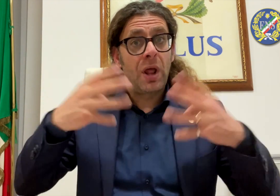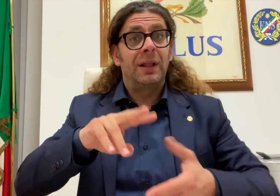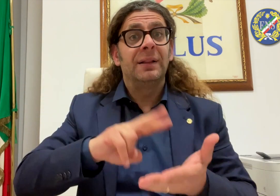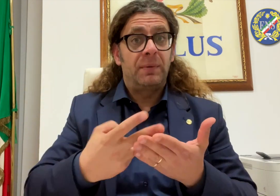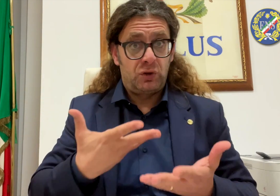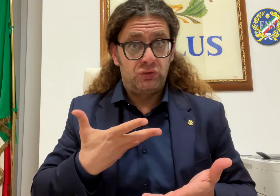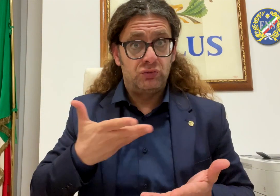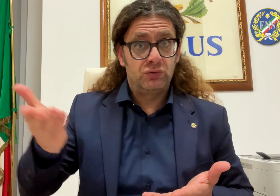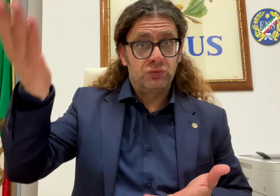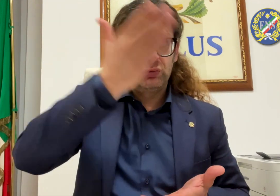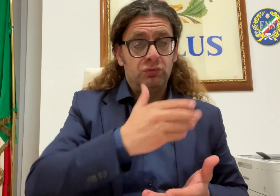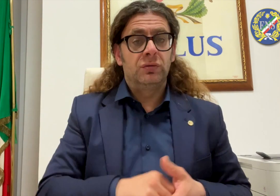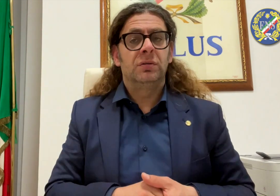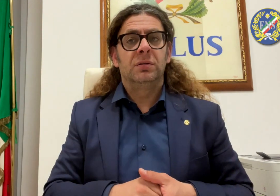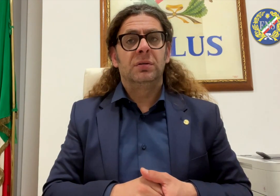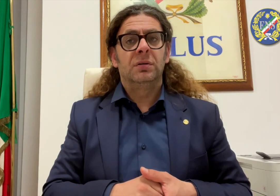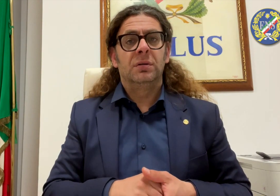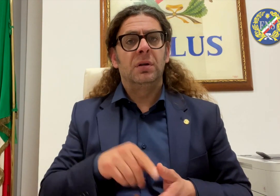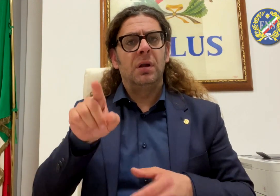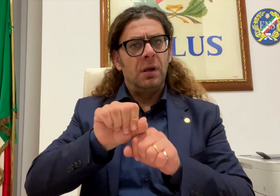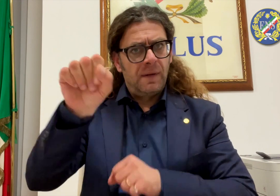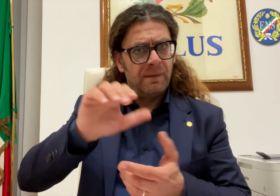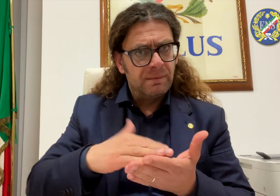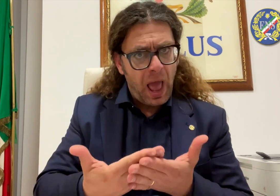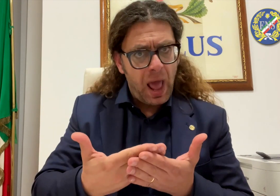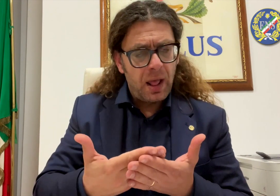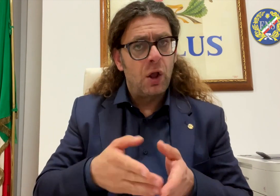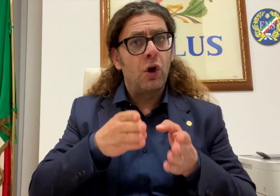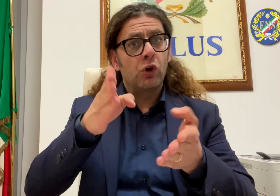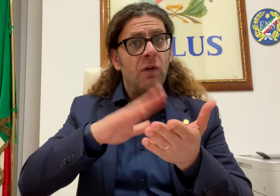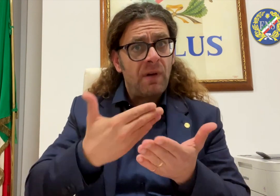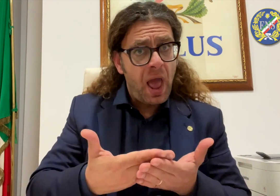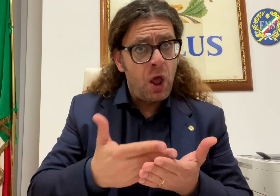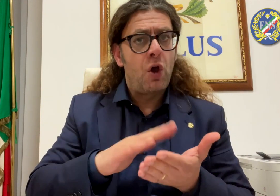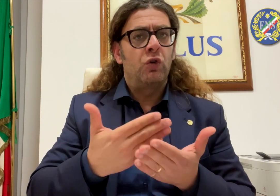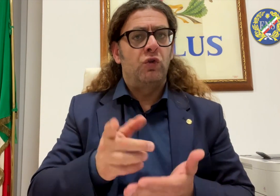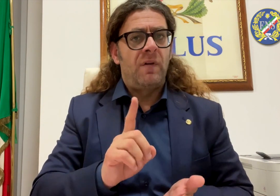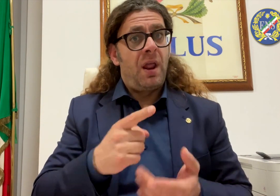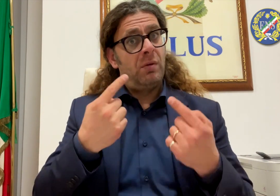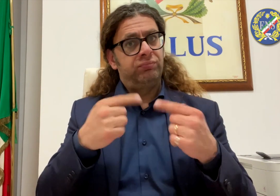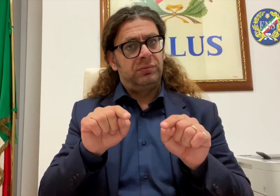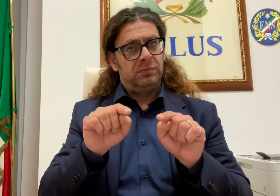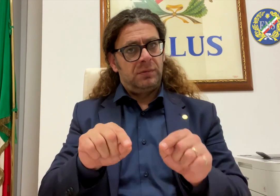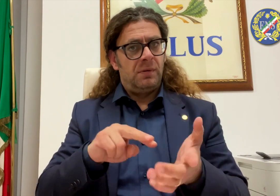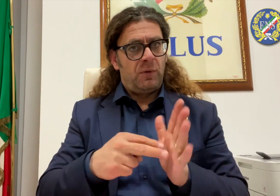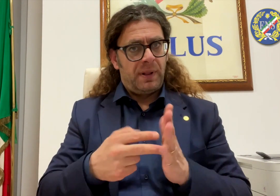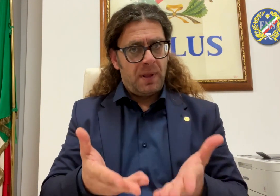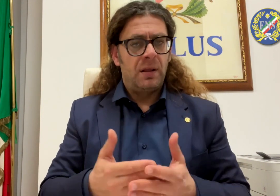'esercizio della professione di interprete LIS è stato prorogato al 31 gennaio 2025, offrendo in tal modo la